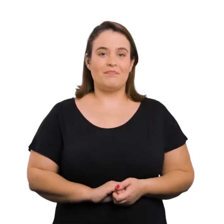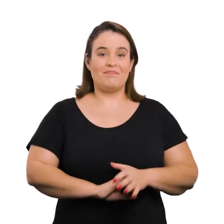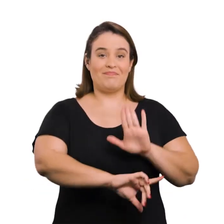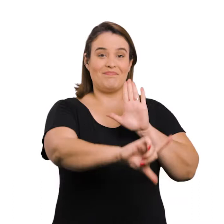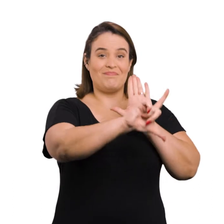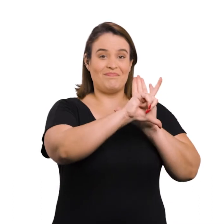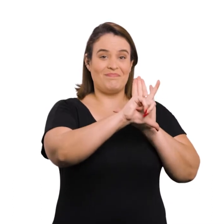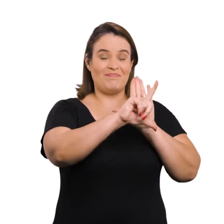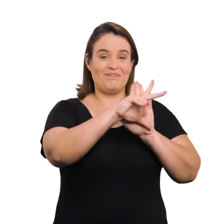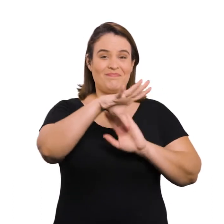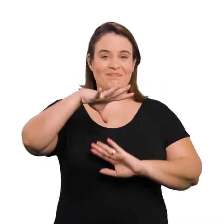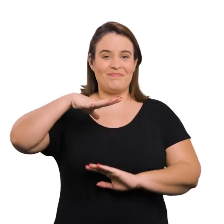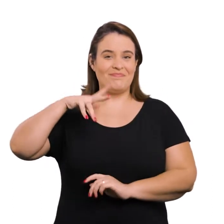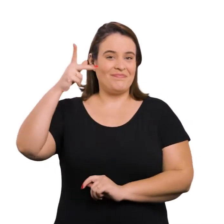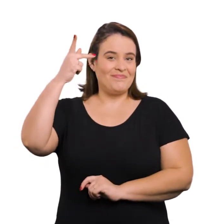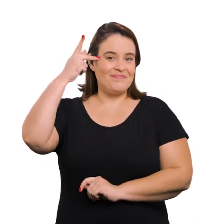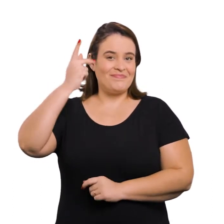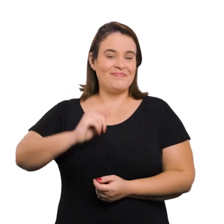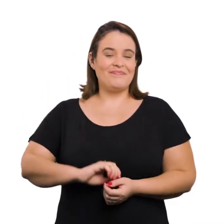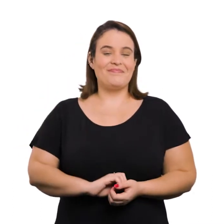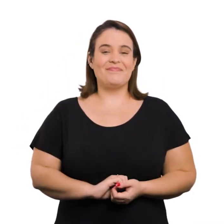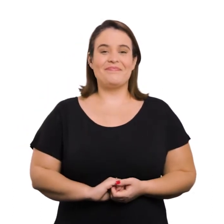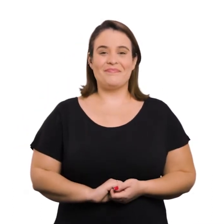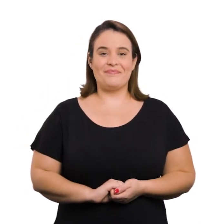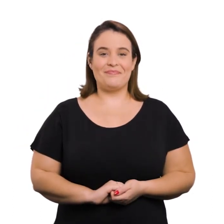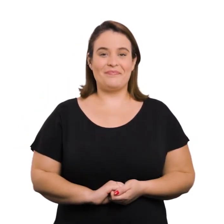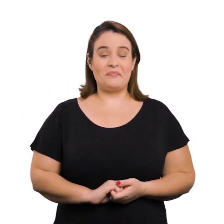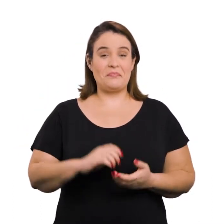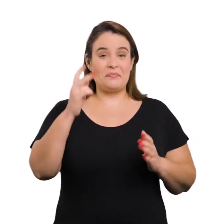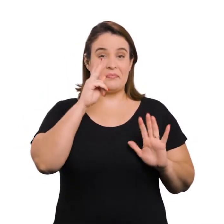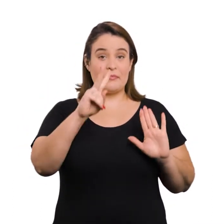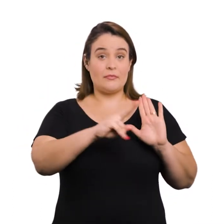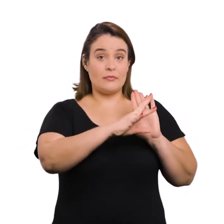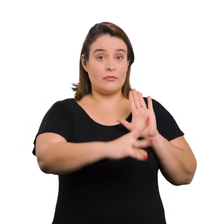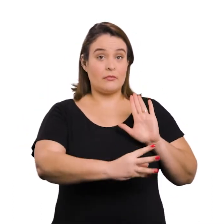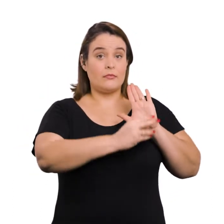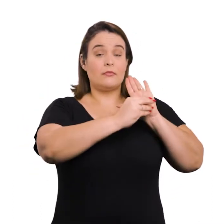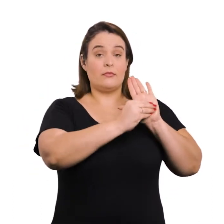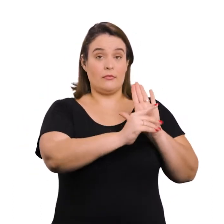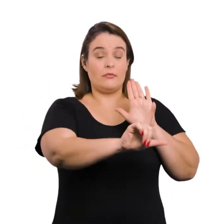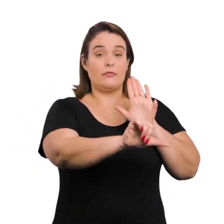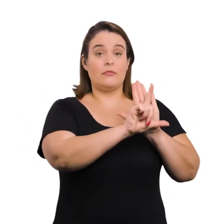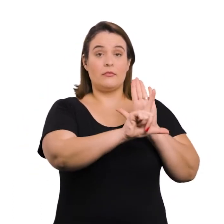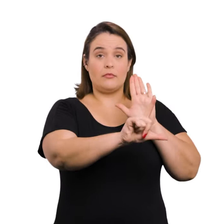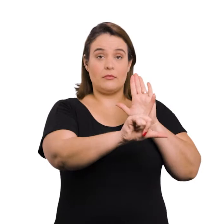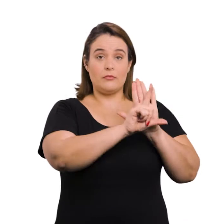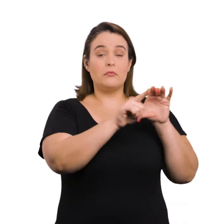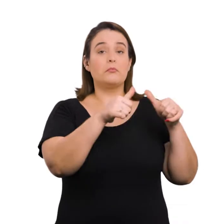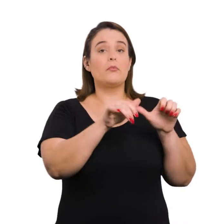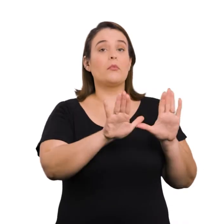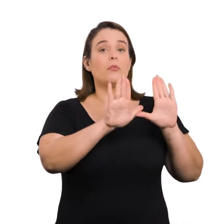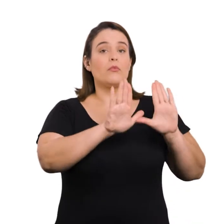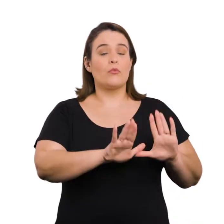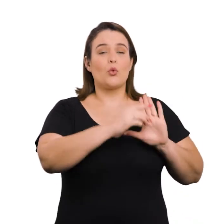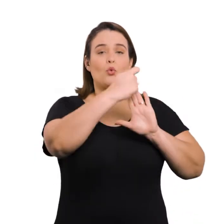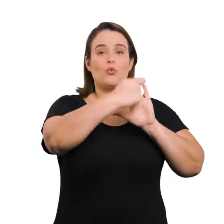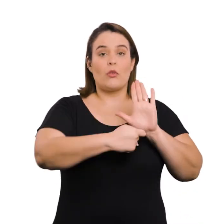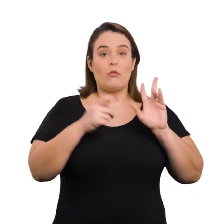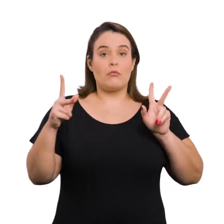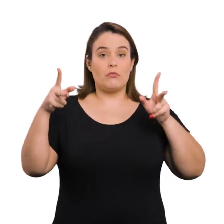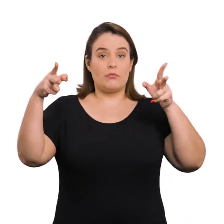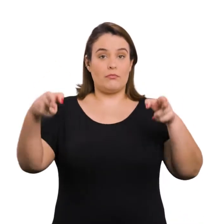Legislação da cidade de São Paulo Observe que as ementas das legislações foram mantidas